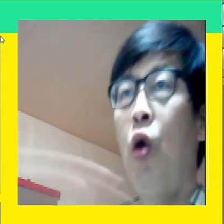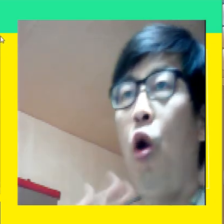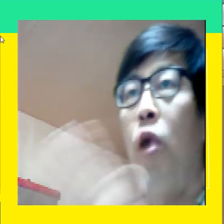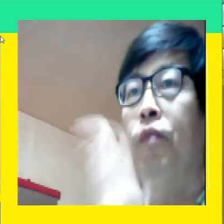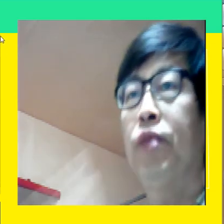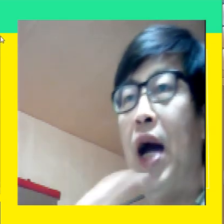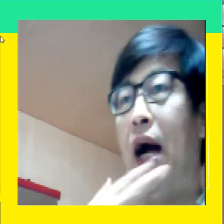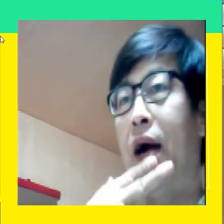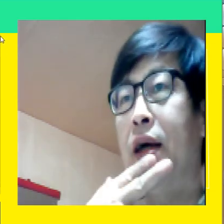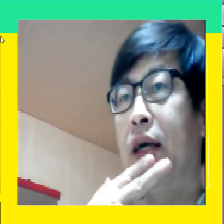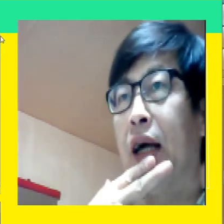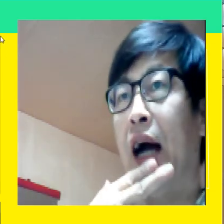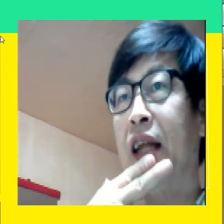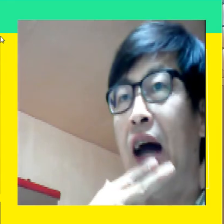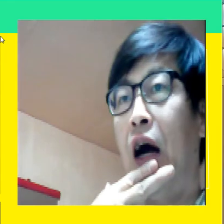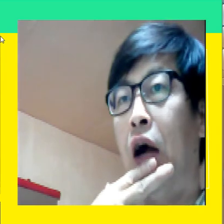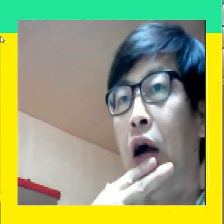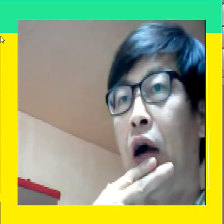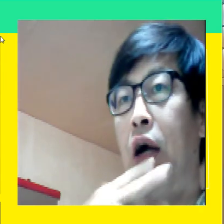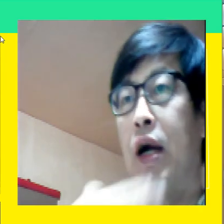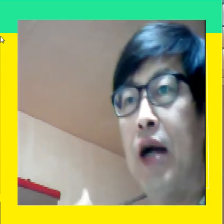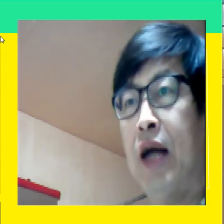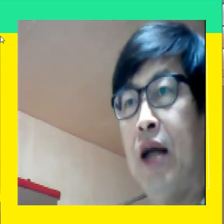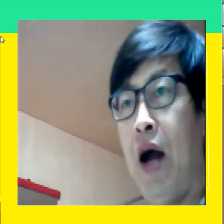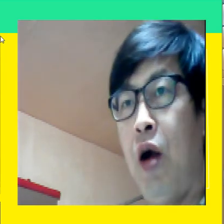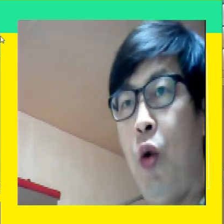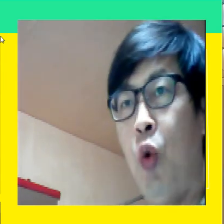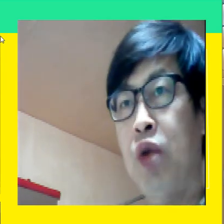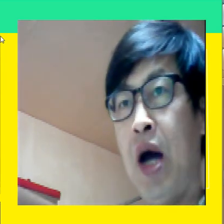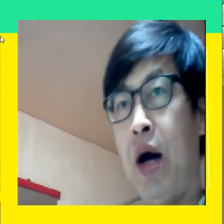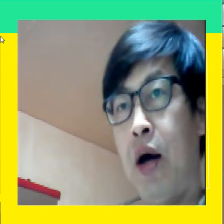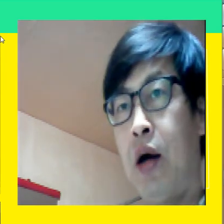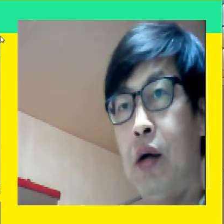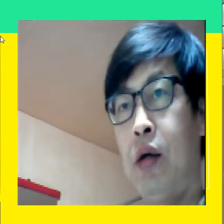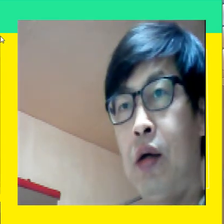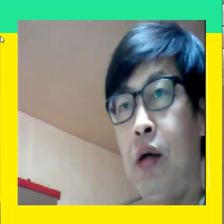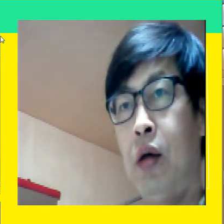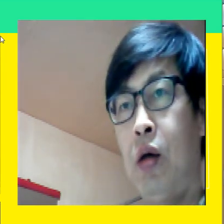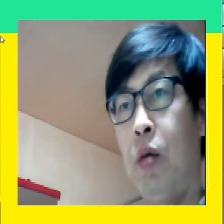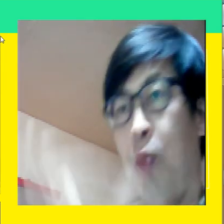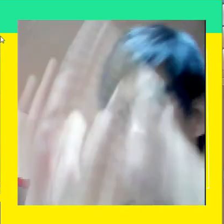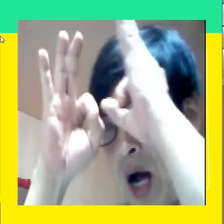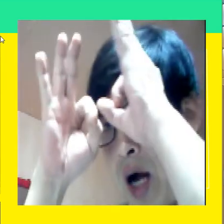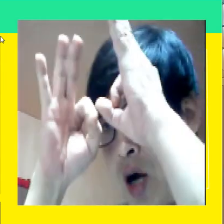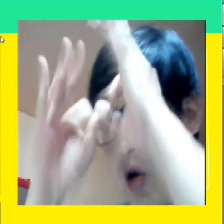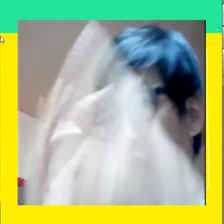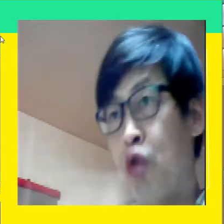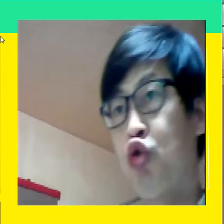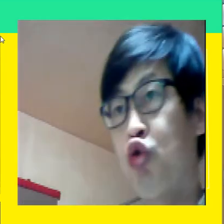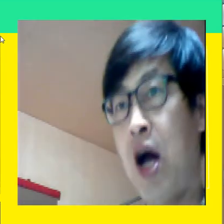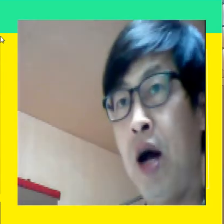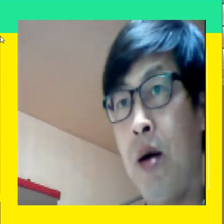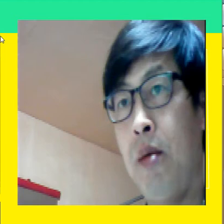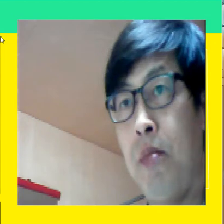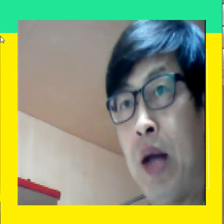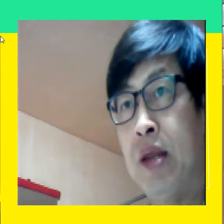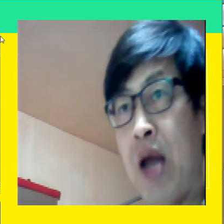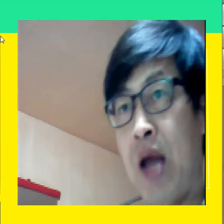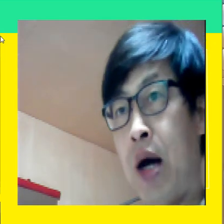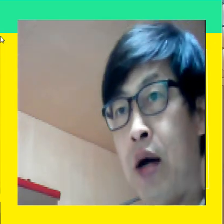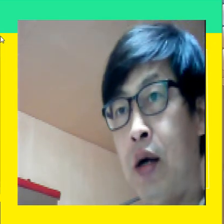없다. 가다. 가다. 오다. 보다. 주다.